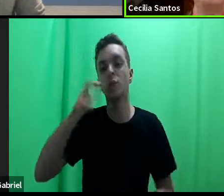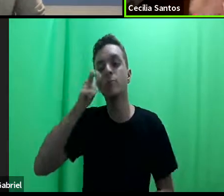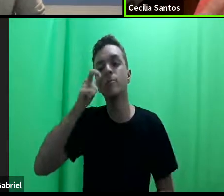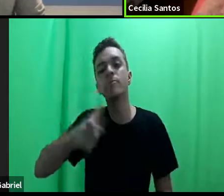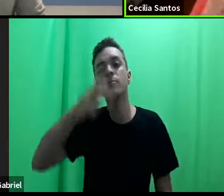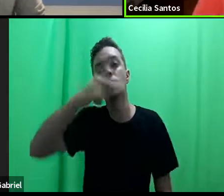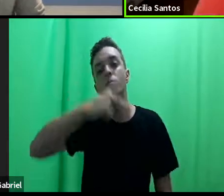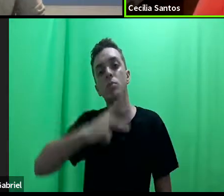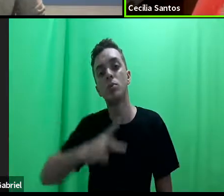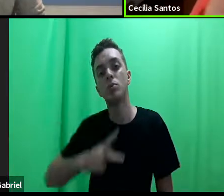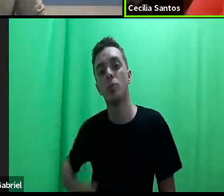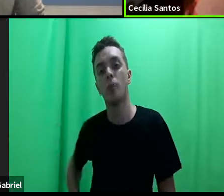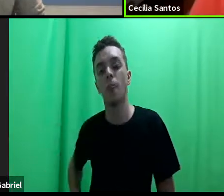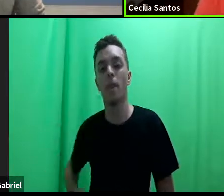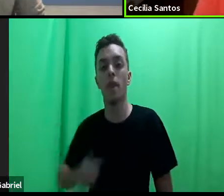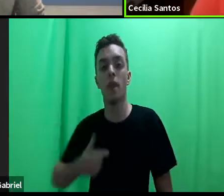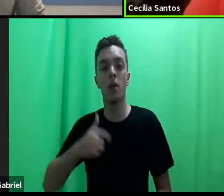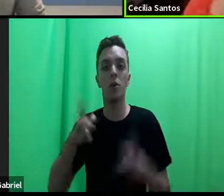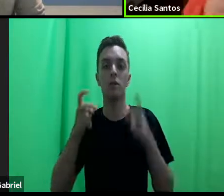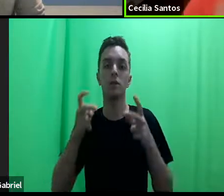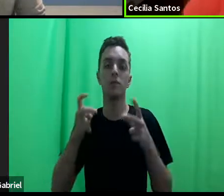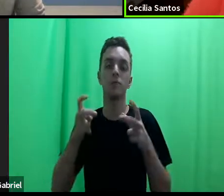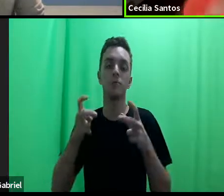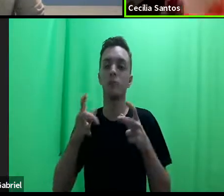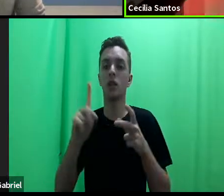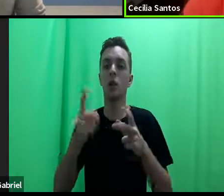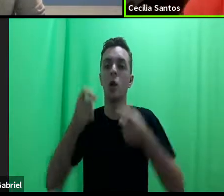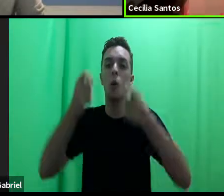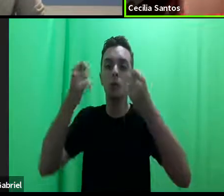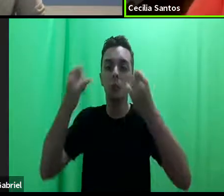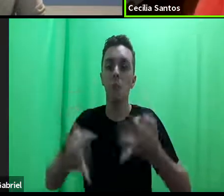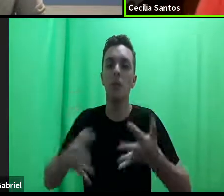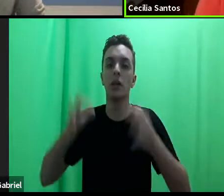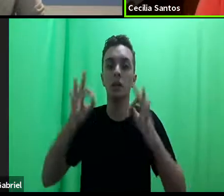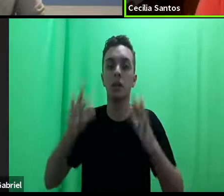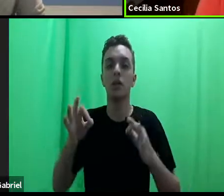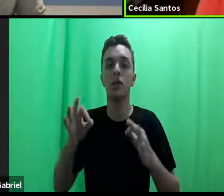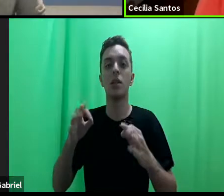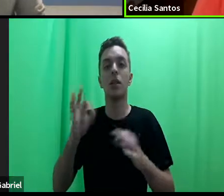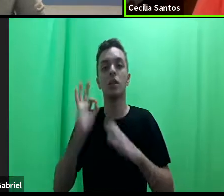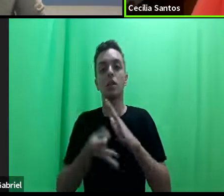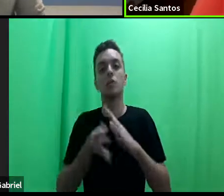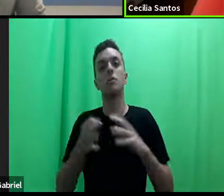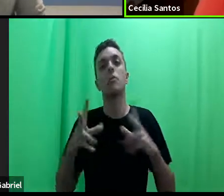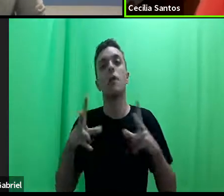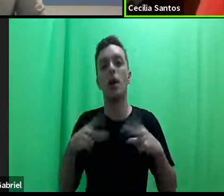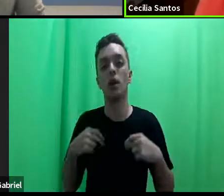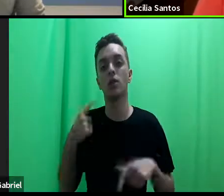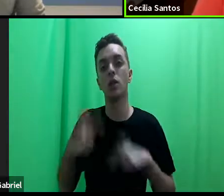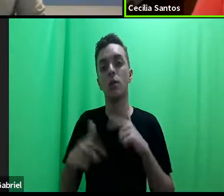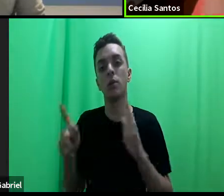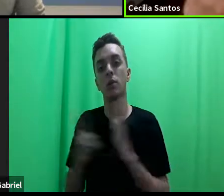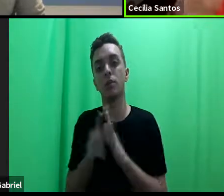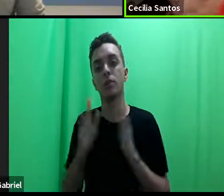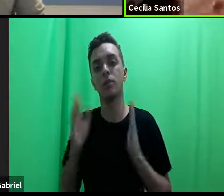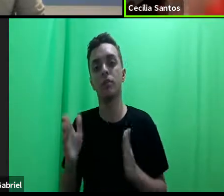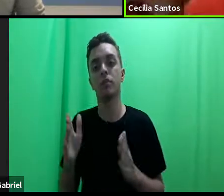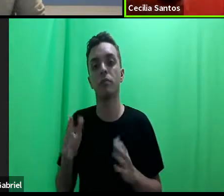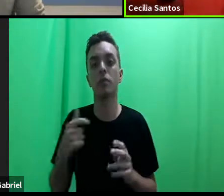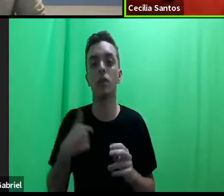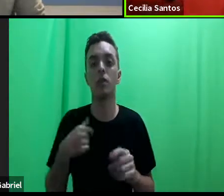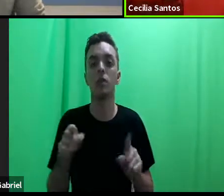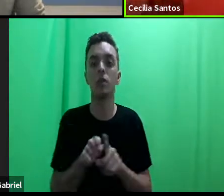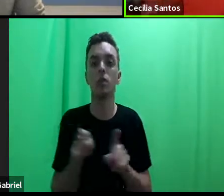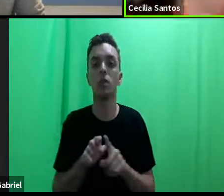não capta bem o que elas são. Elas merecem um trabalho específico. Além disso, porque também